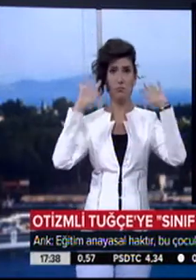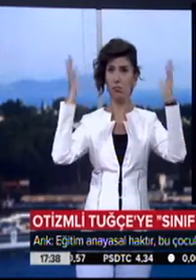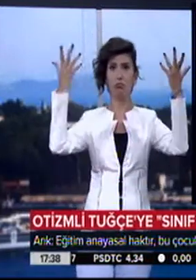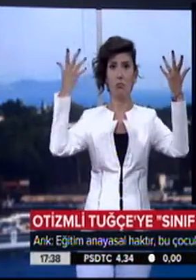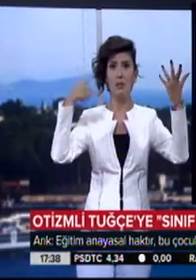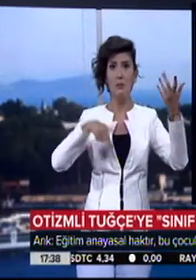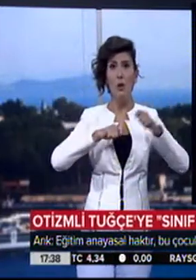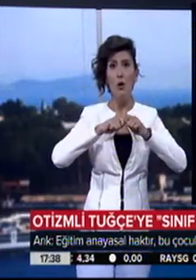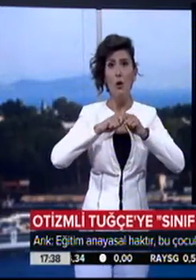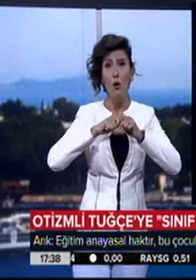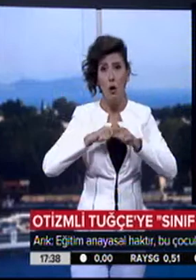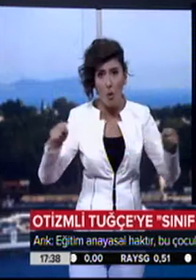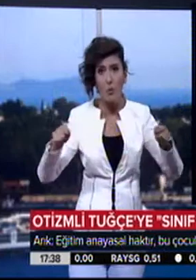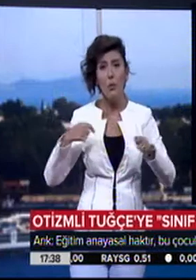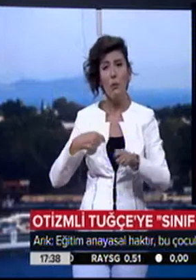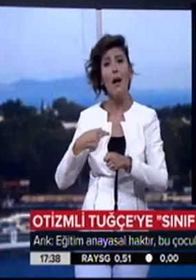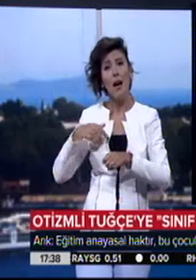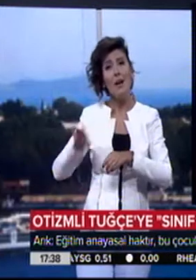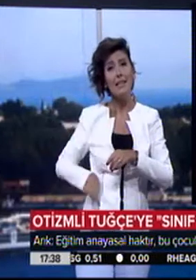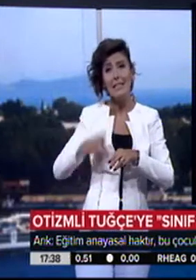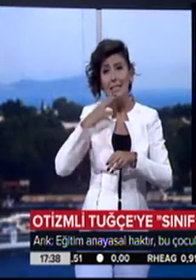şu anda koptu, onu ikna etmeye çalışıyoruz.